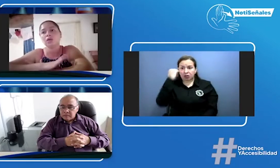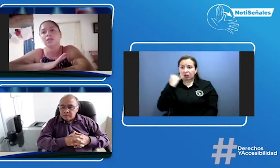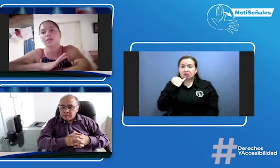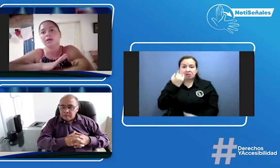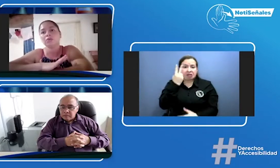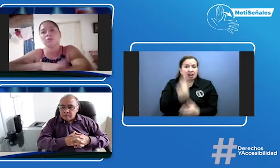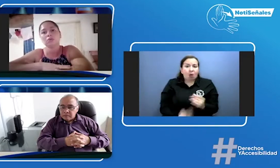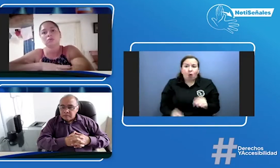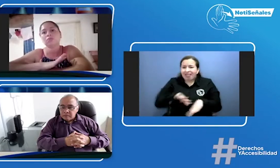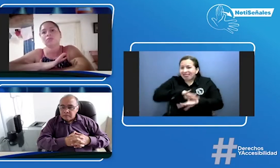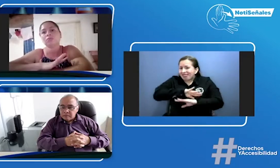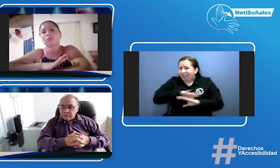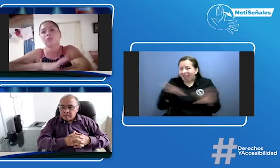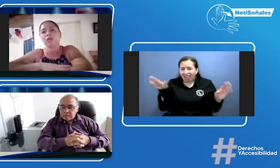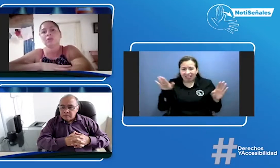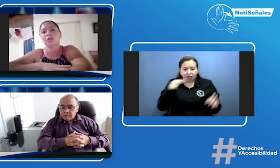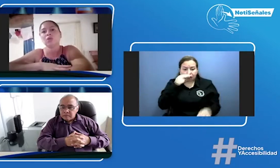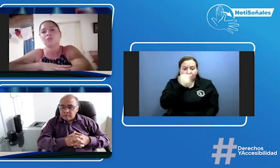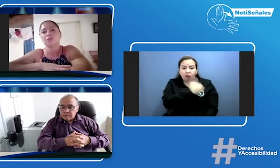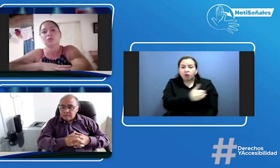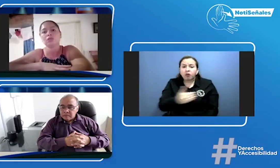estado únicamente con profesores